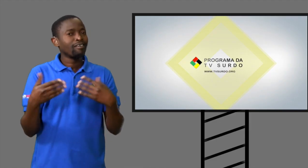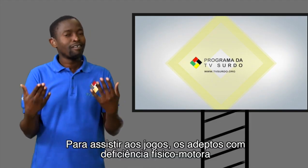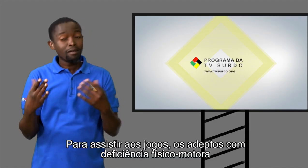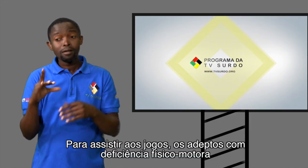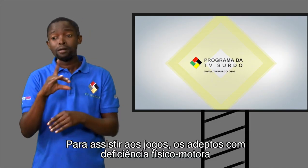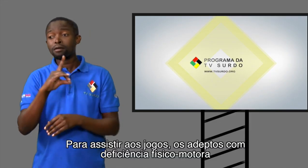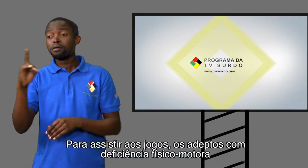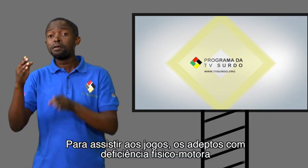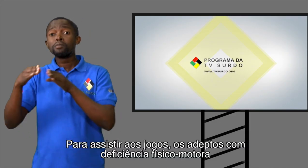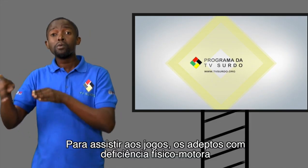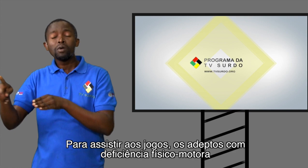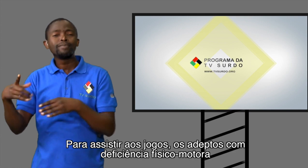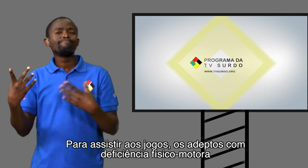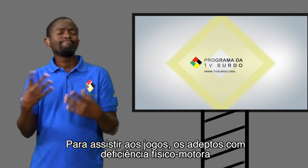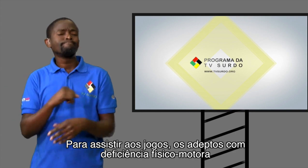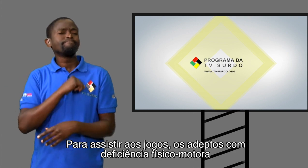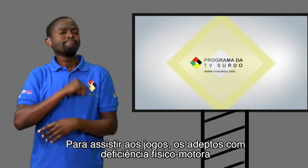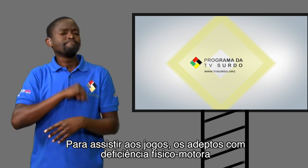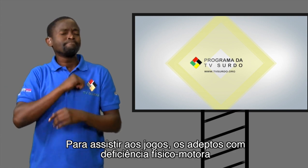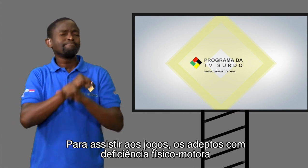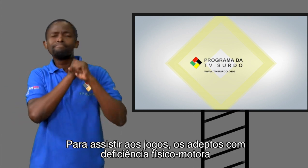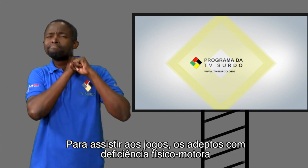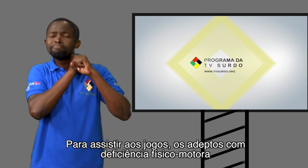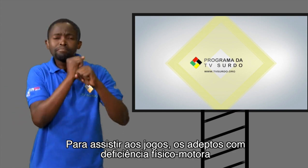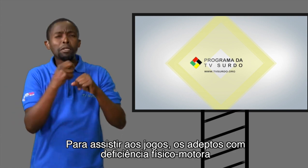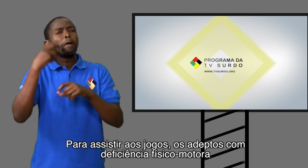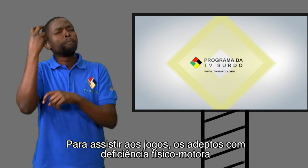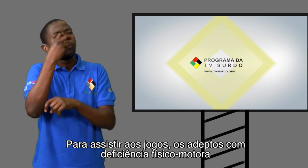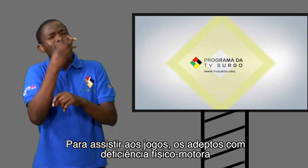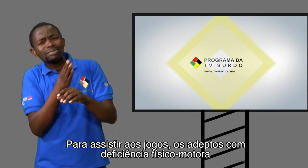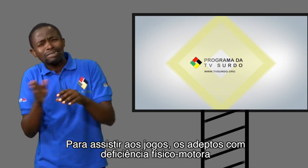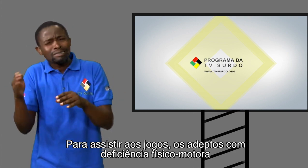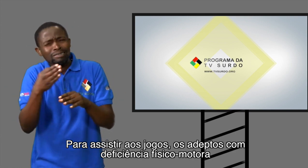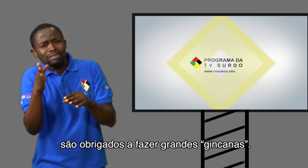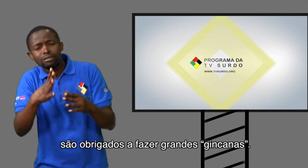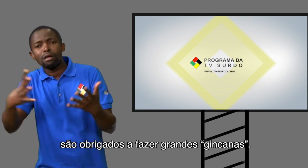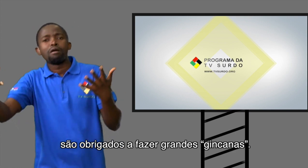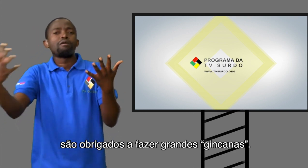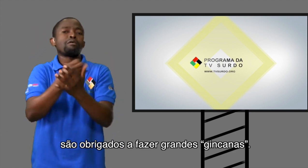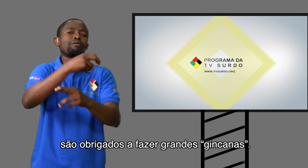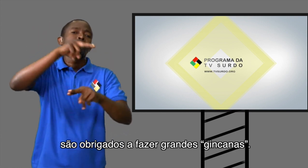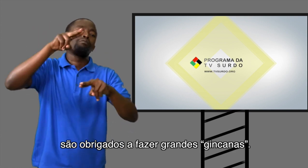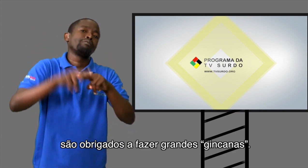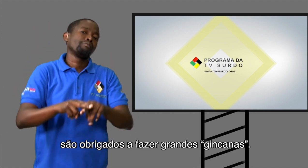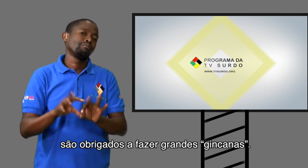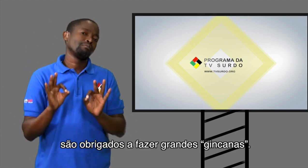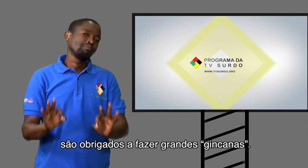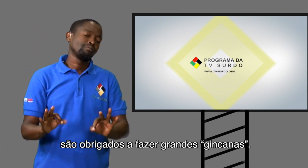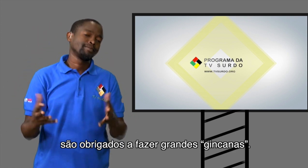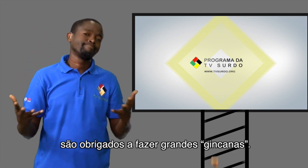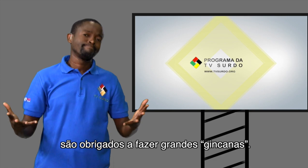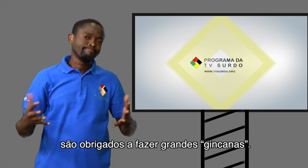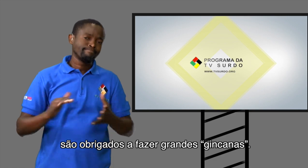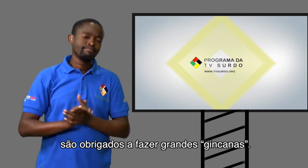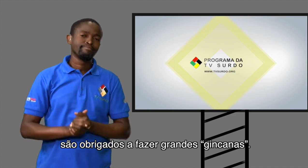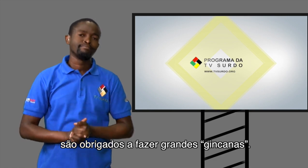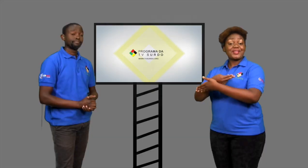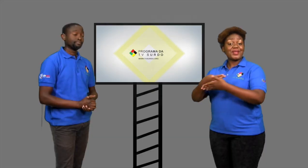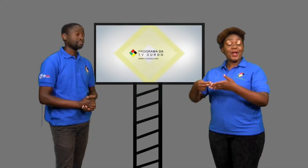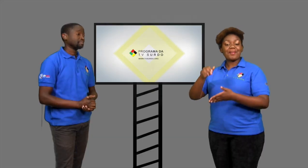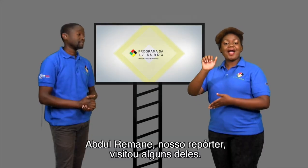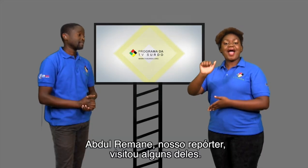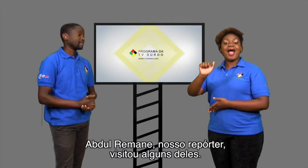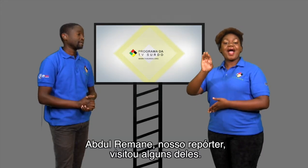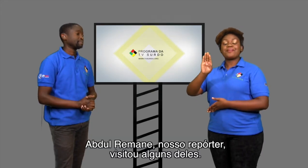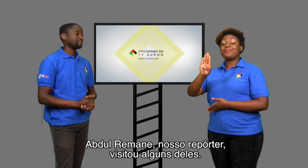-motora. Para assistir aos jogos, os adeptos com deficiência físico-motora são obrigados a fazer grandes gincanas.